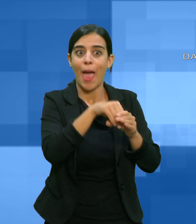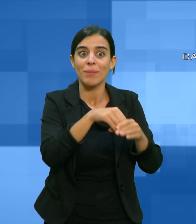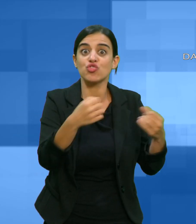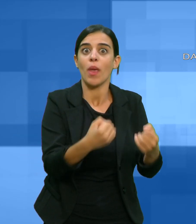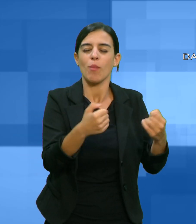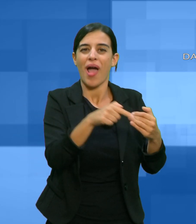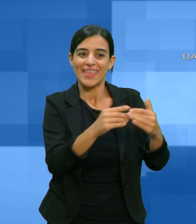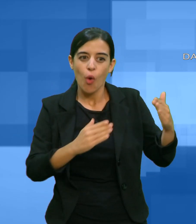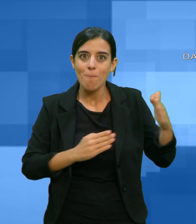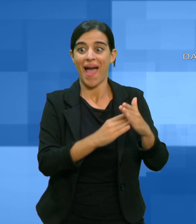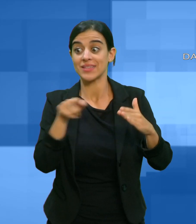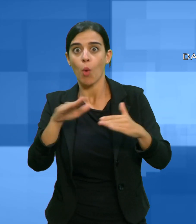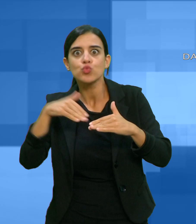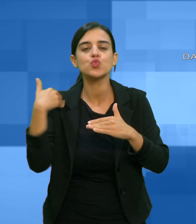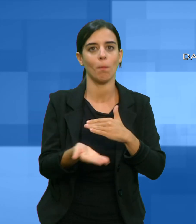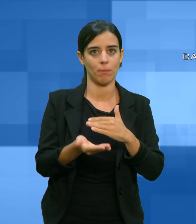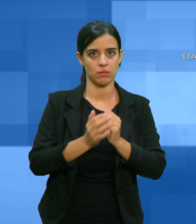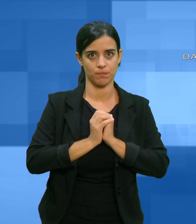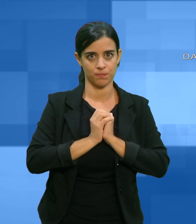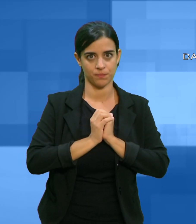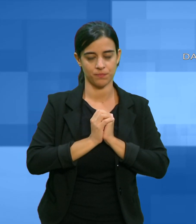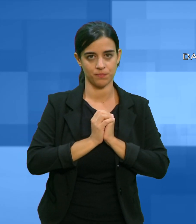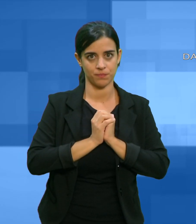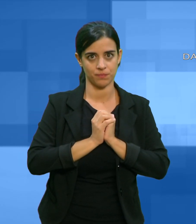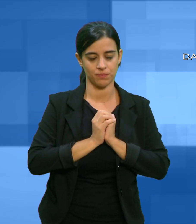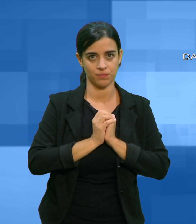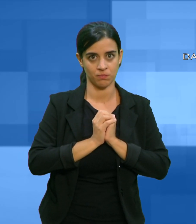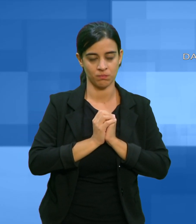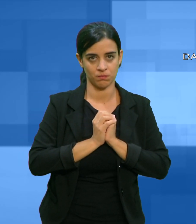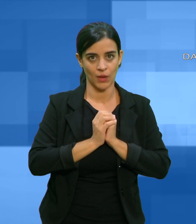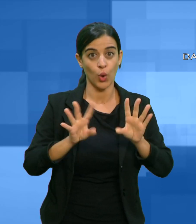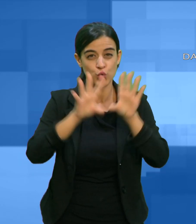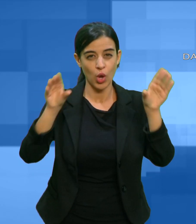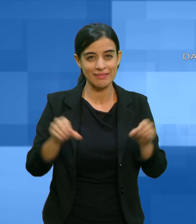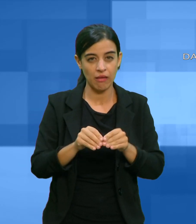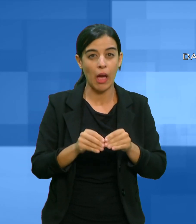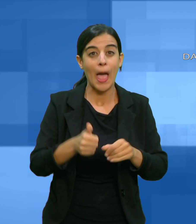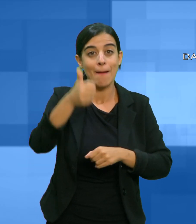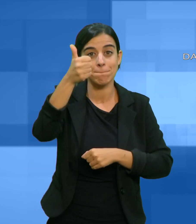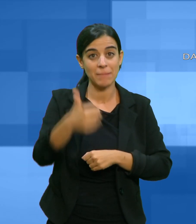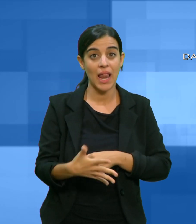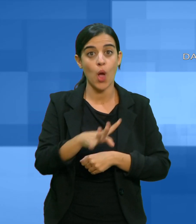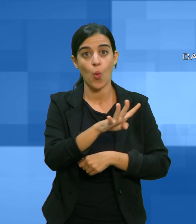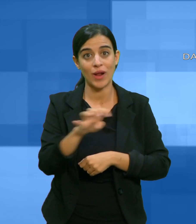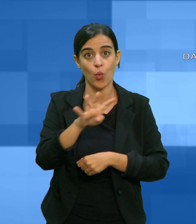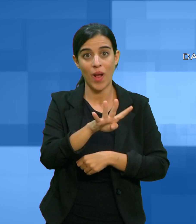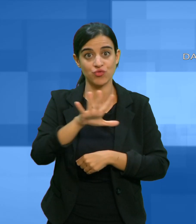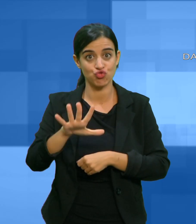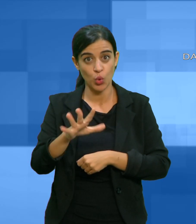legge. Le 1445 piante quindi sono state poste